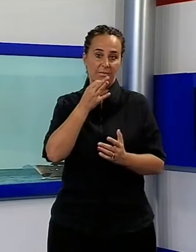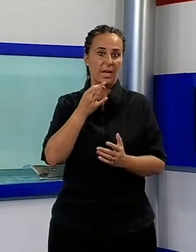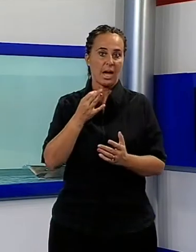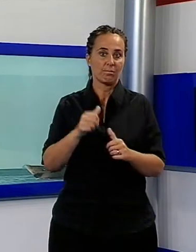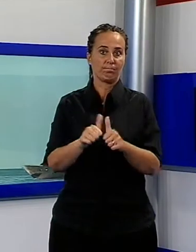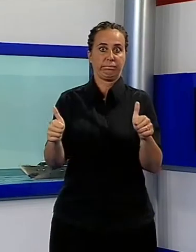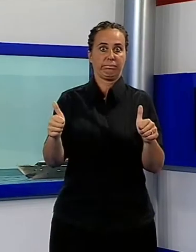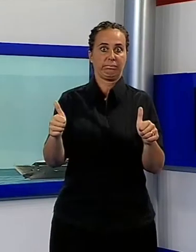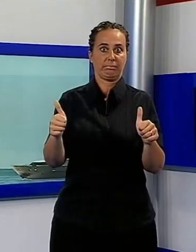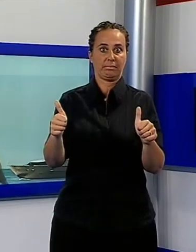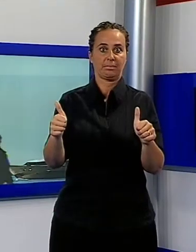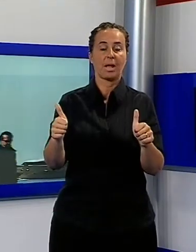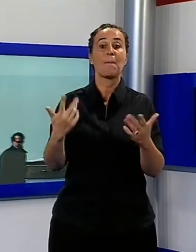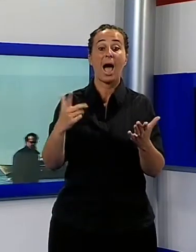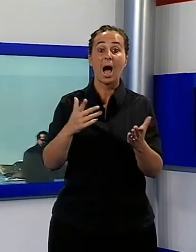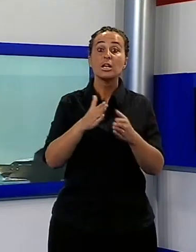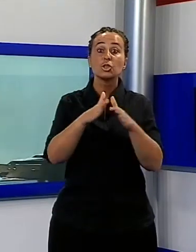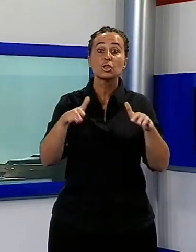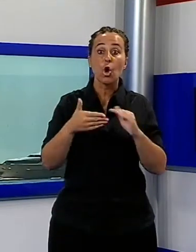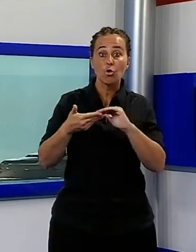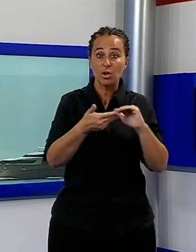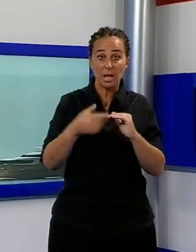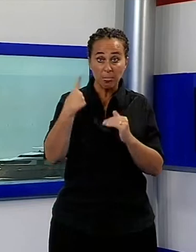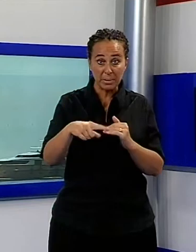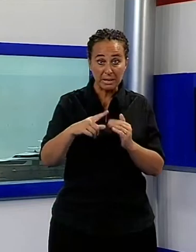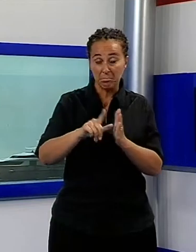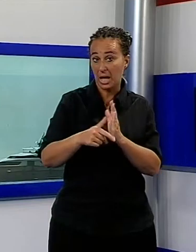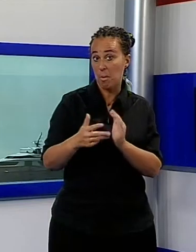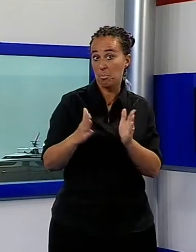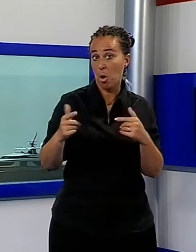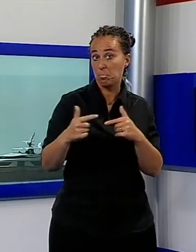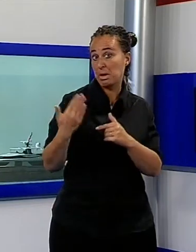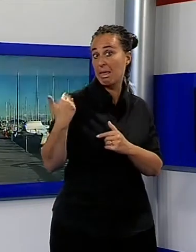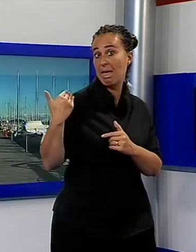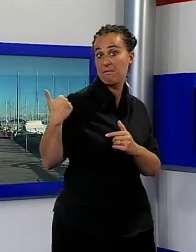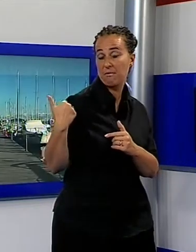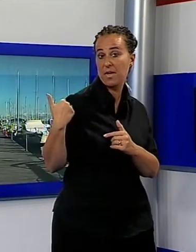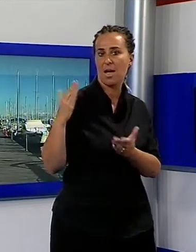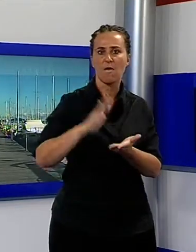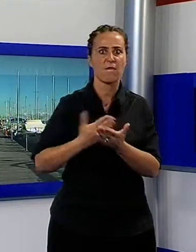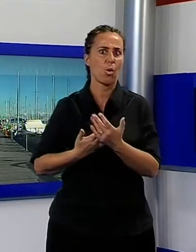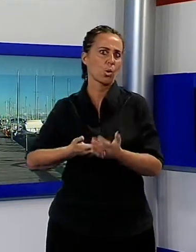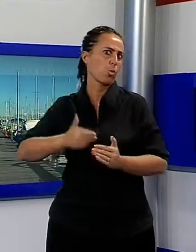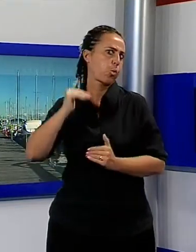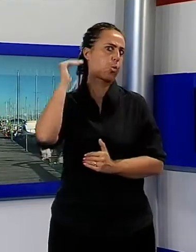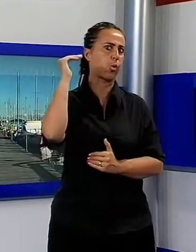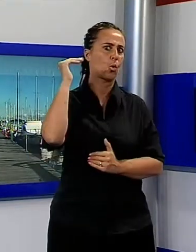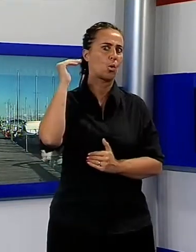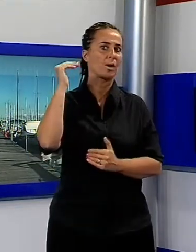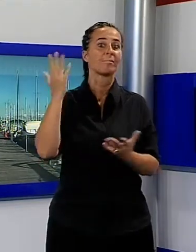darsene, solo qualche anno fa aveva un valore immenso. Comune e Regione Toscana vogliono salvare questa società per farla rimanere